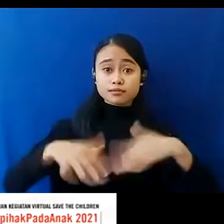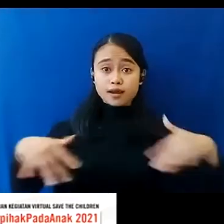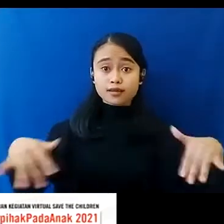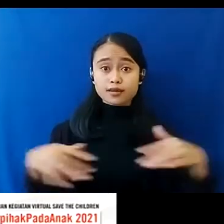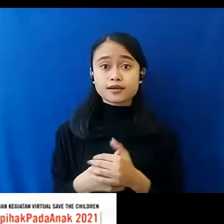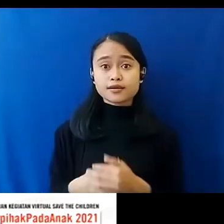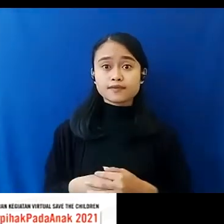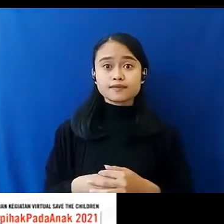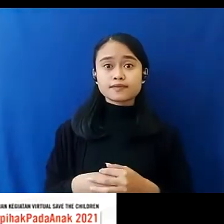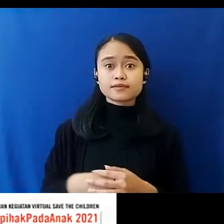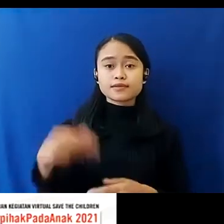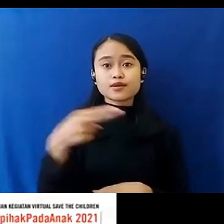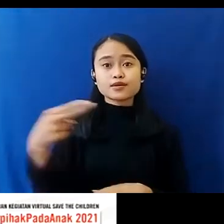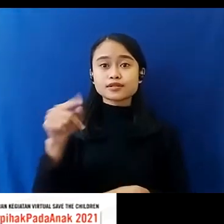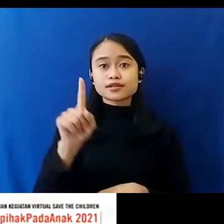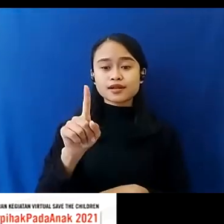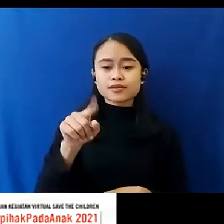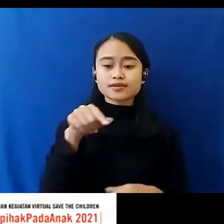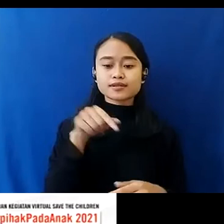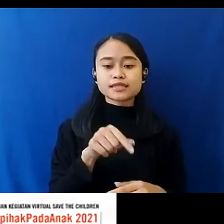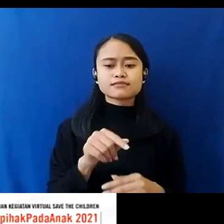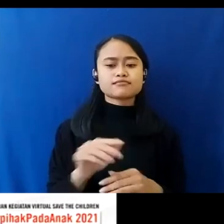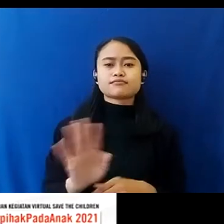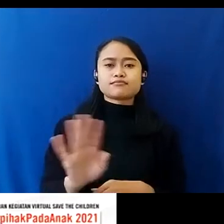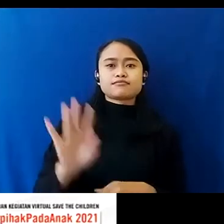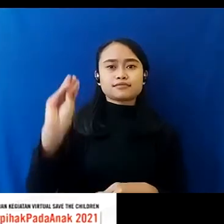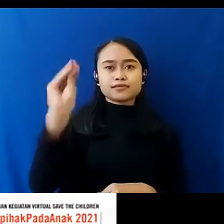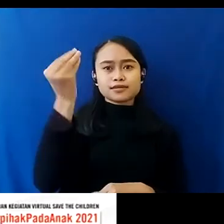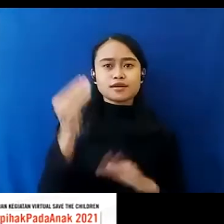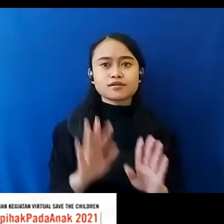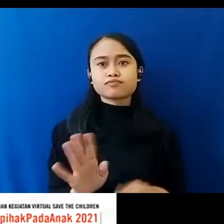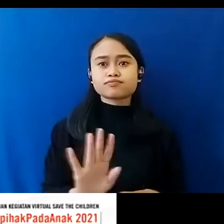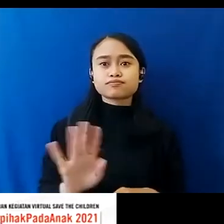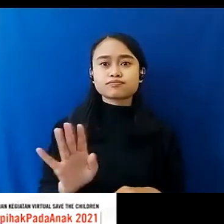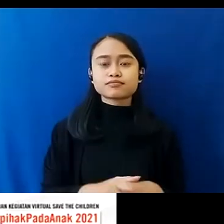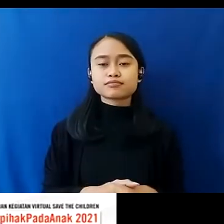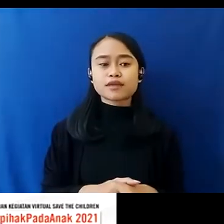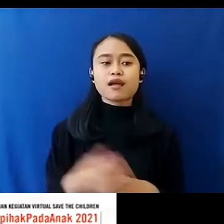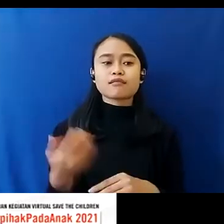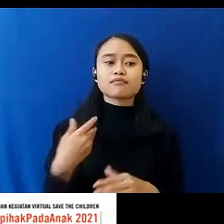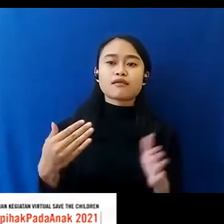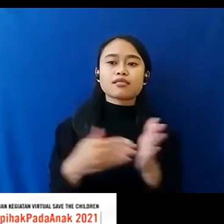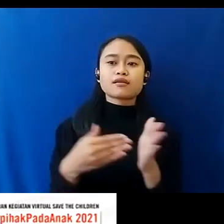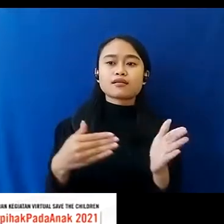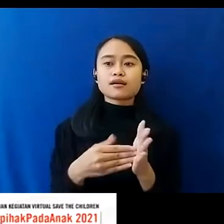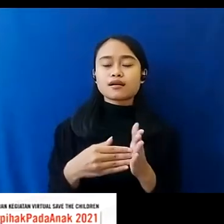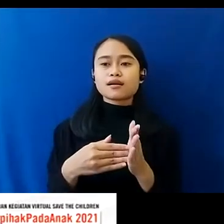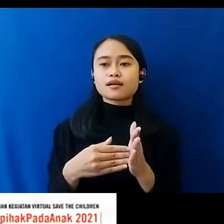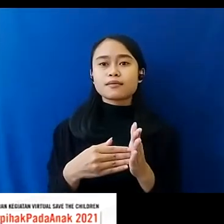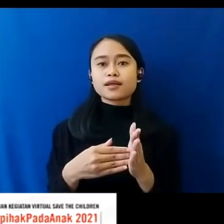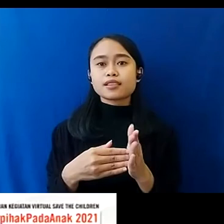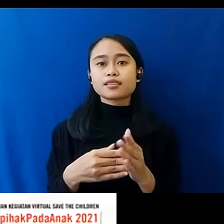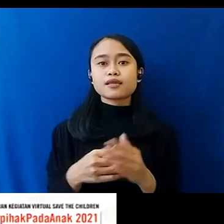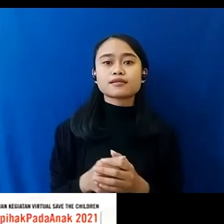Indonesia Tidak Cuma Satu Titik Tidak Cuma Jakarta Terdapat Berbagai Tantangan Hambatan Kita Untuk Dalam Konteks